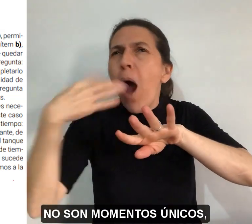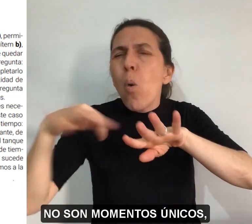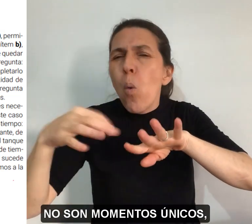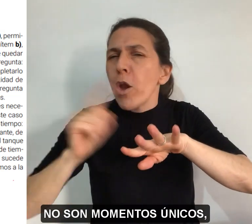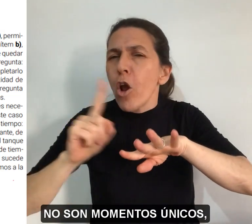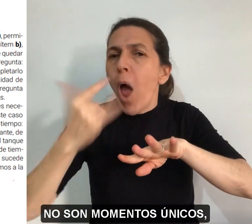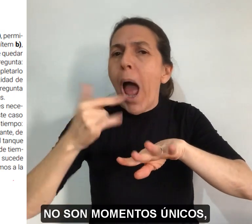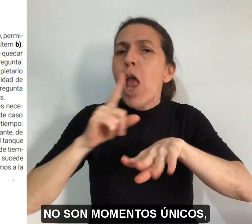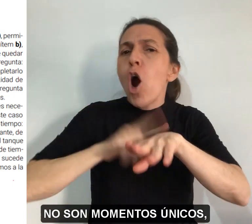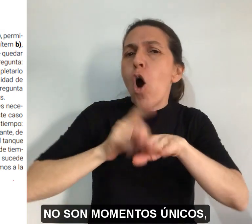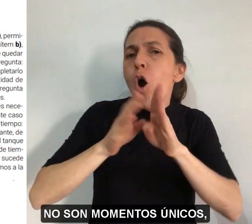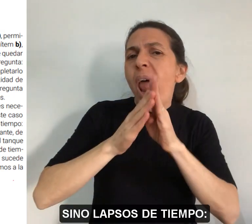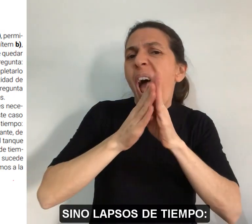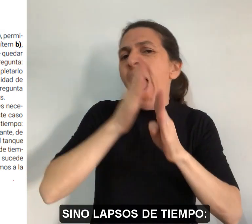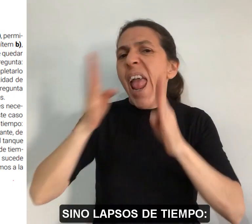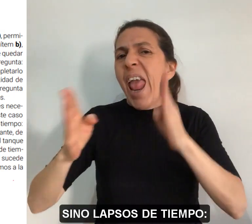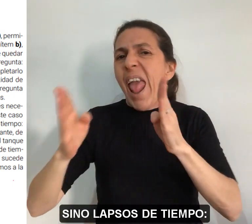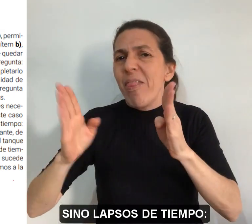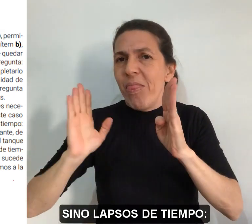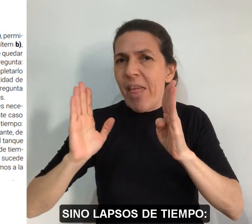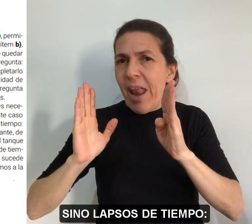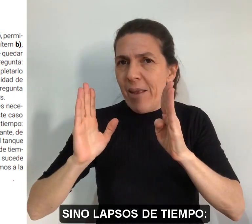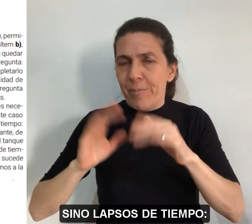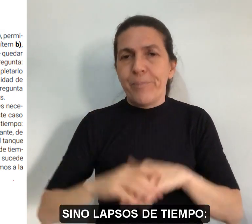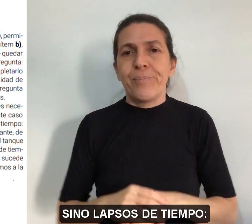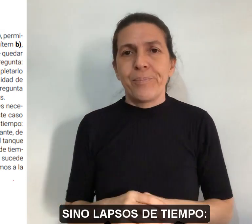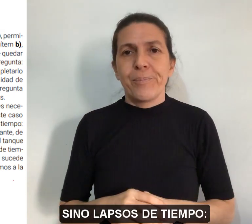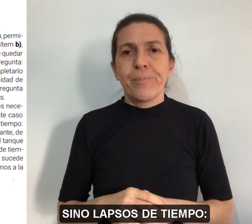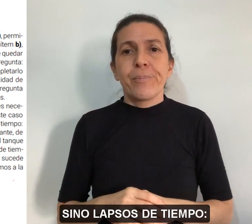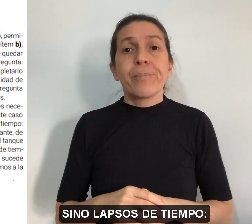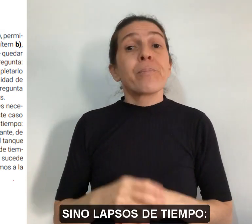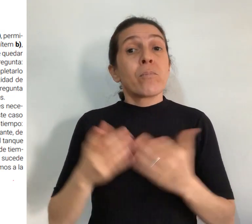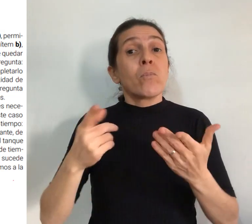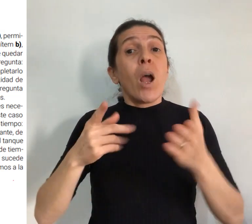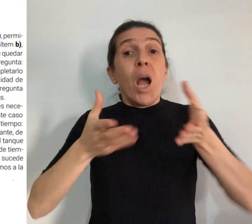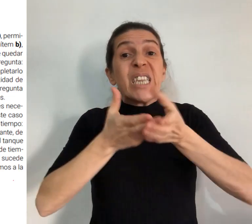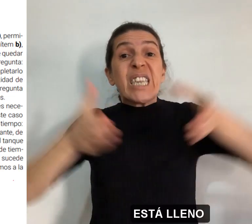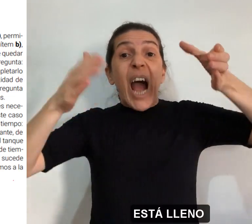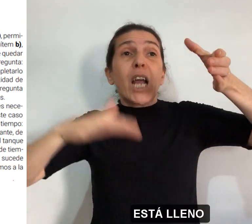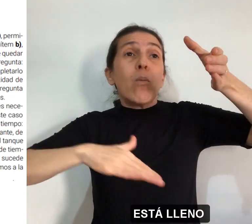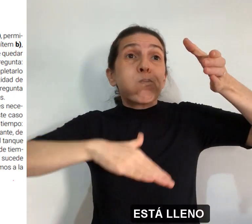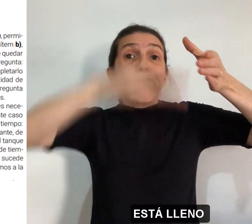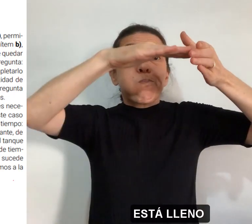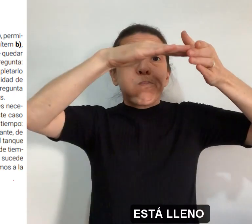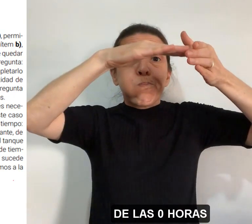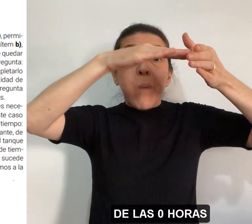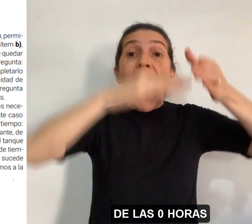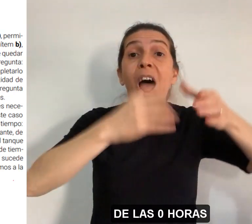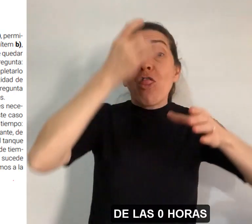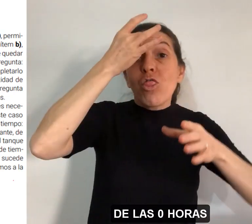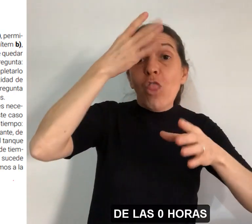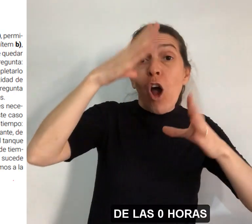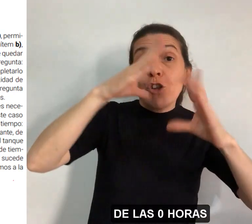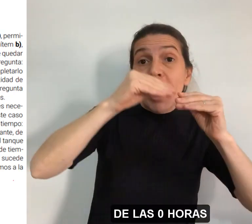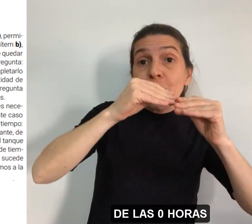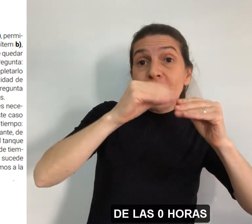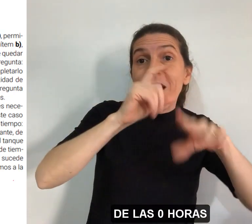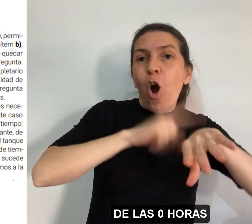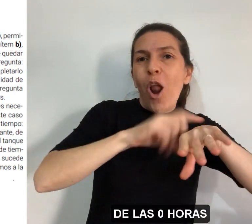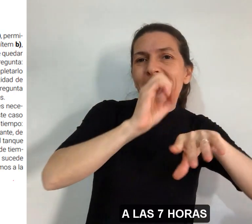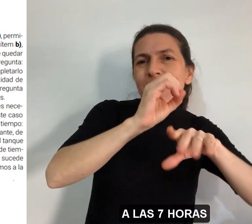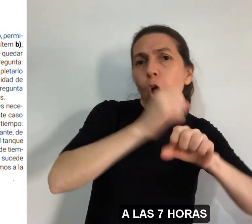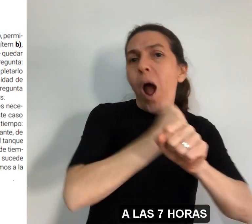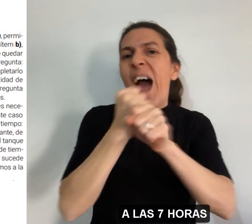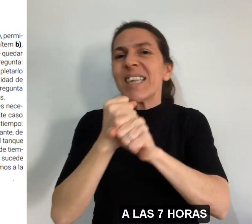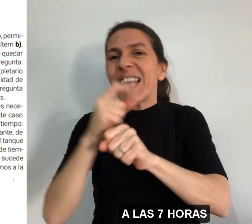momentos únicos sino lapsos de tiempo Está lleno de las 0 horas